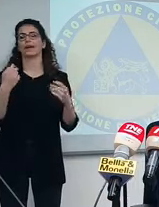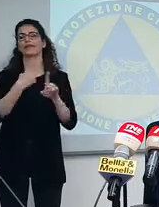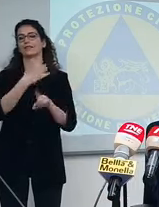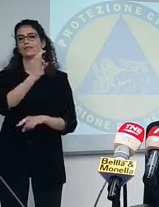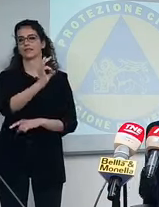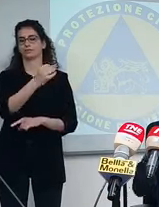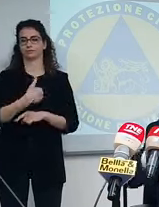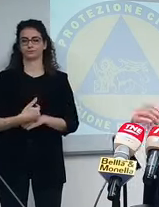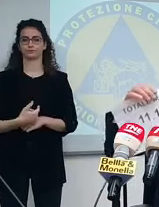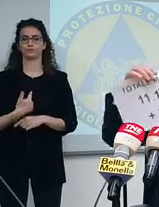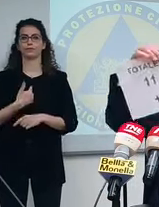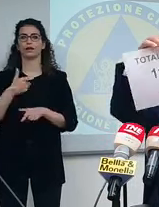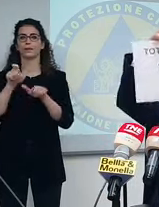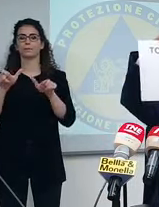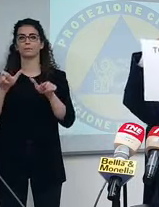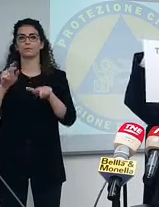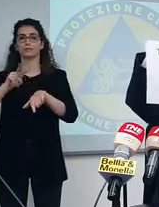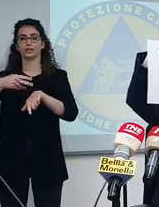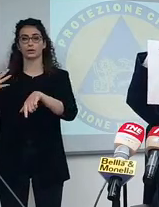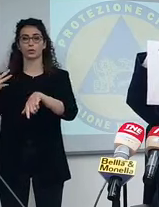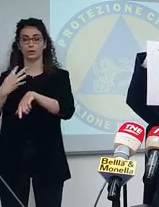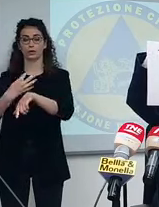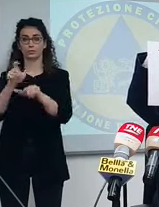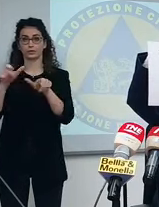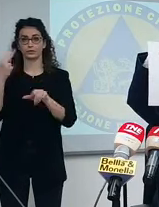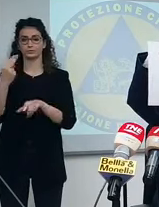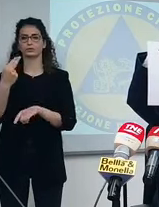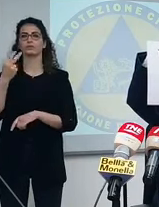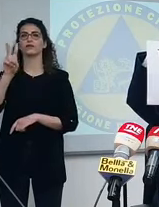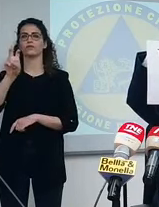20 sono i decessi nelle ultime 24 ore,